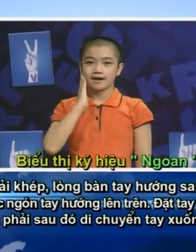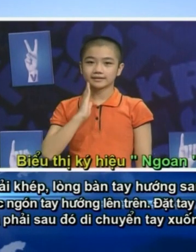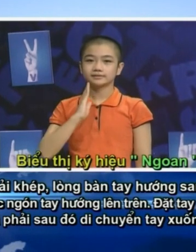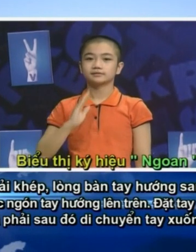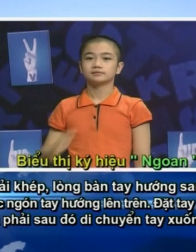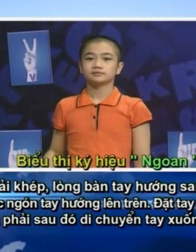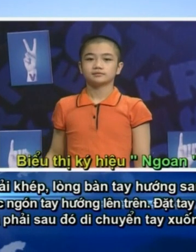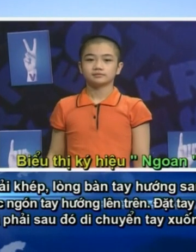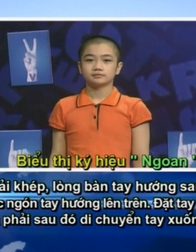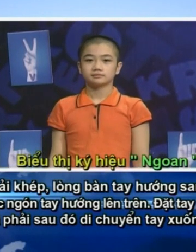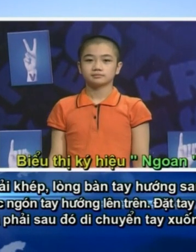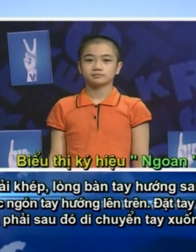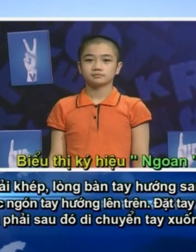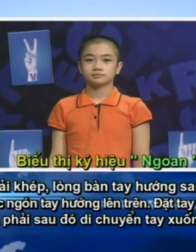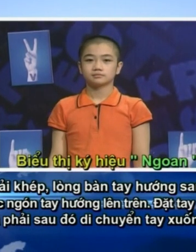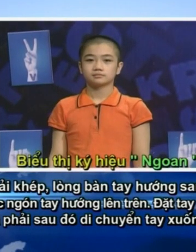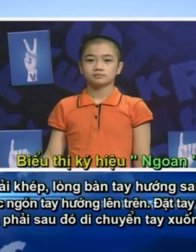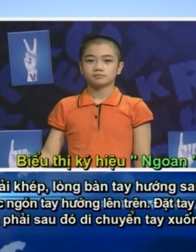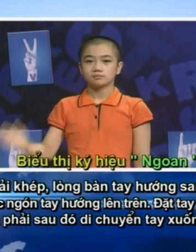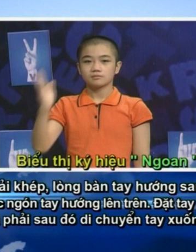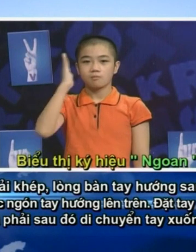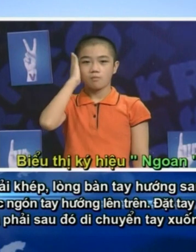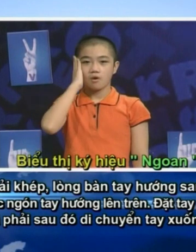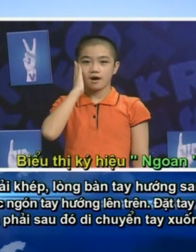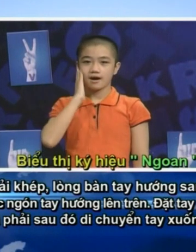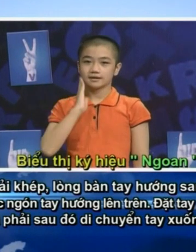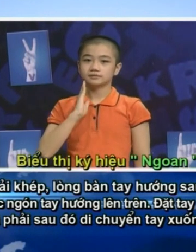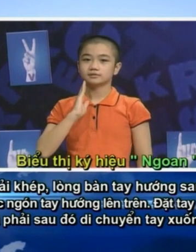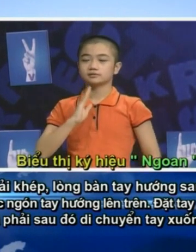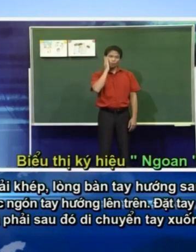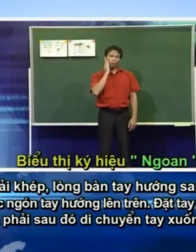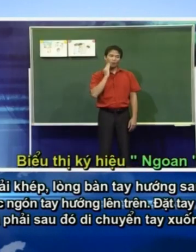Đặt tay phải Áp vào má phải Sau đó Di chuyển tay xuống dưới